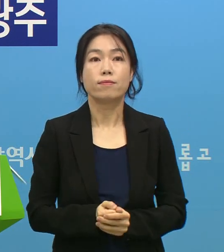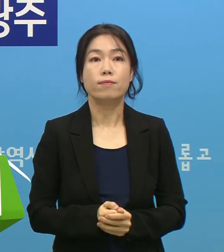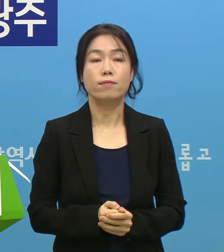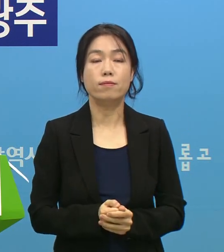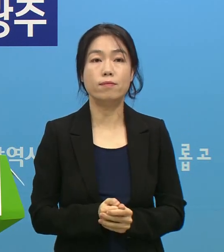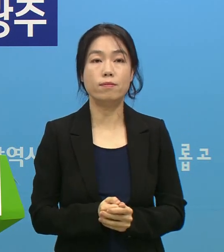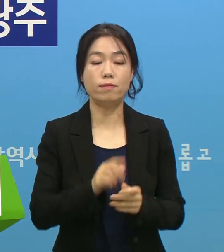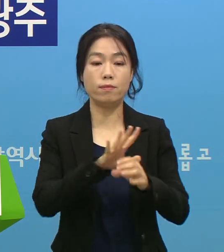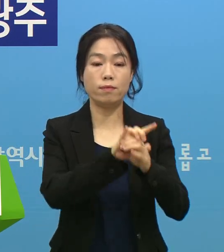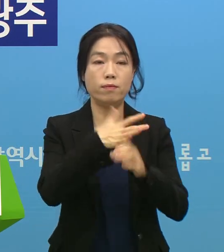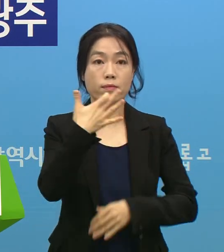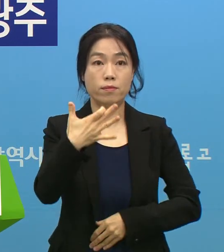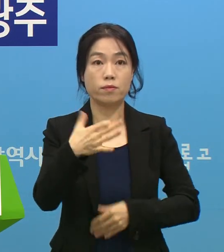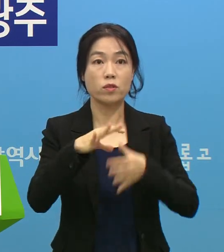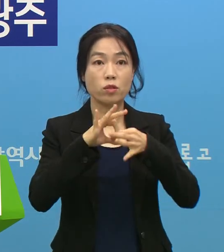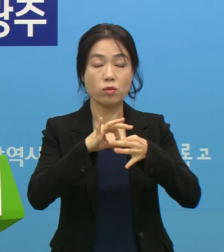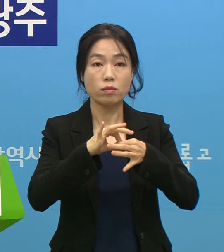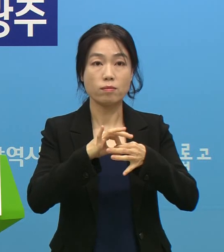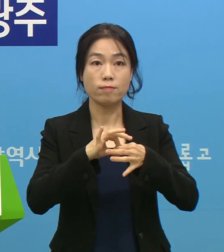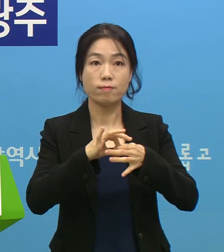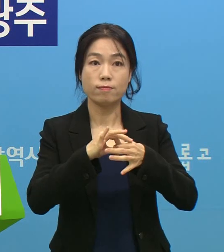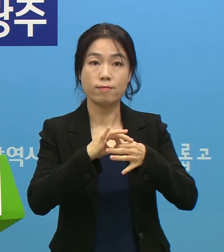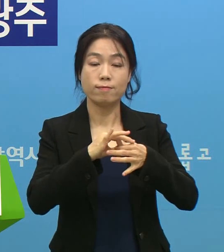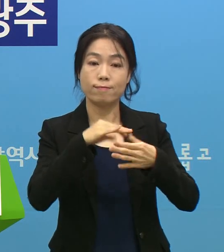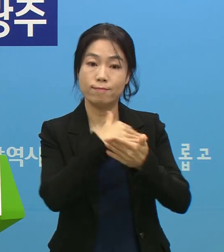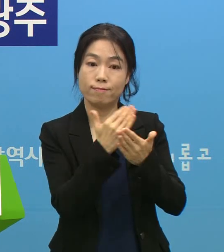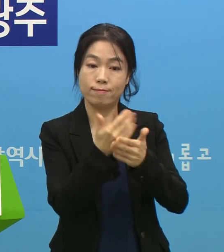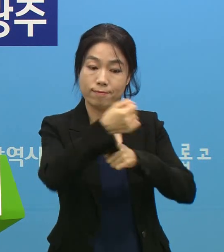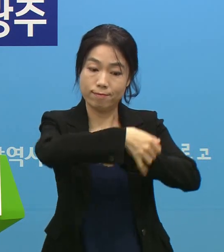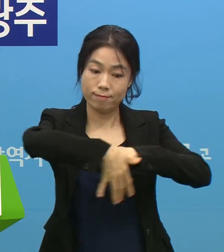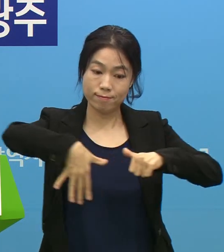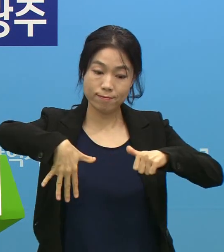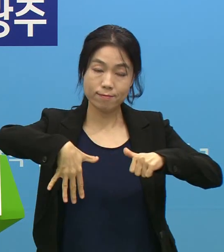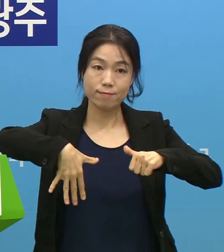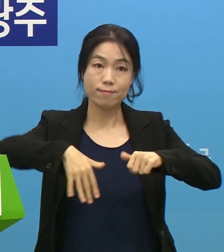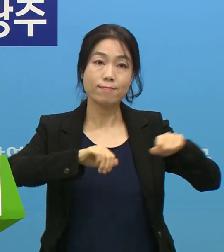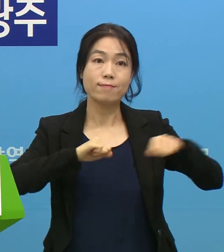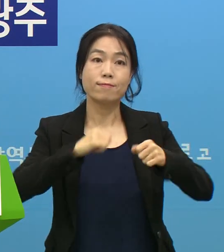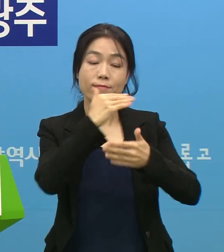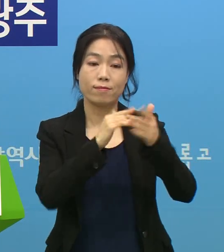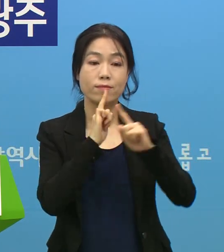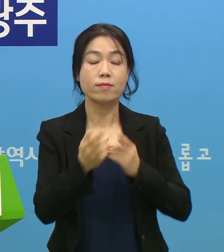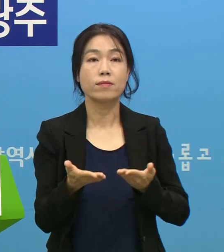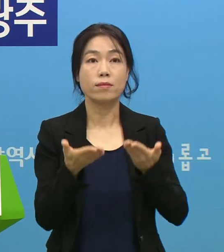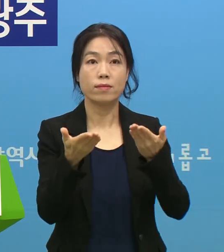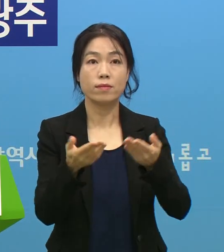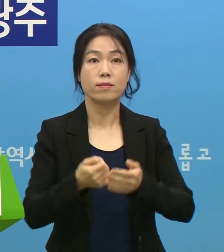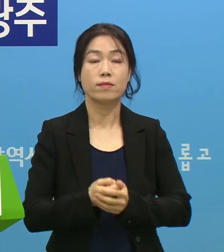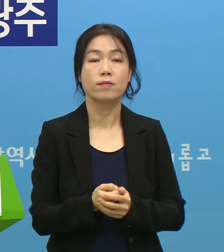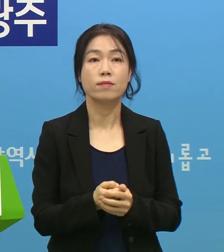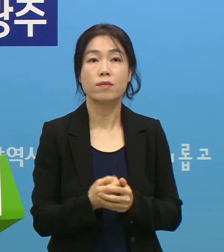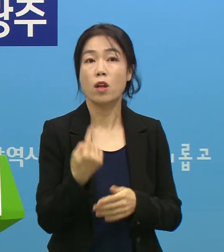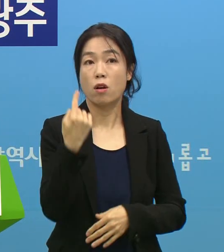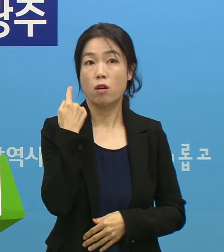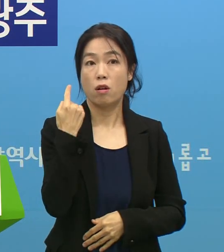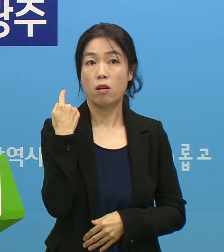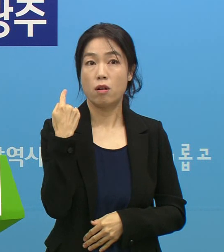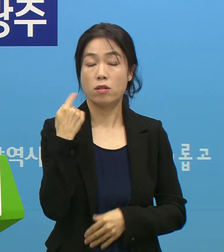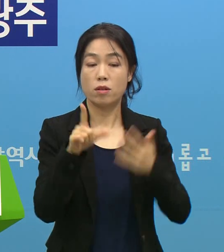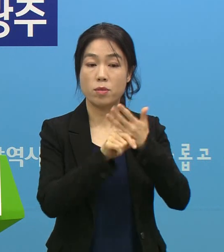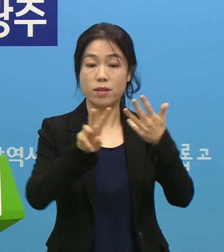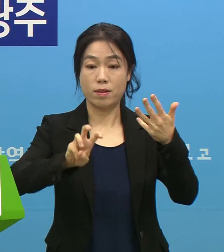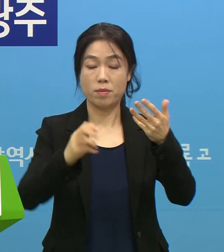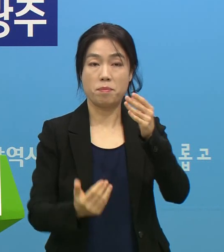다음 코로나19 관련 주요 카테고리별 대응 현황 말씀드리겠습니다. 어제 8월